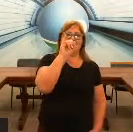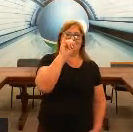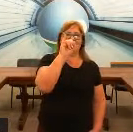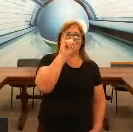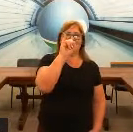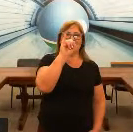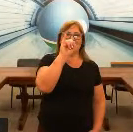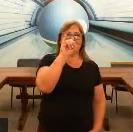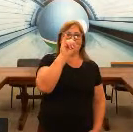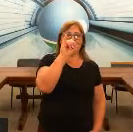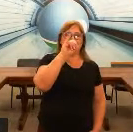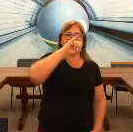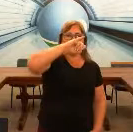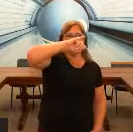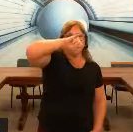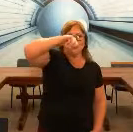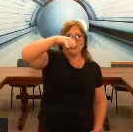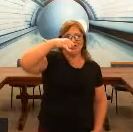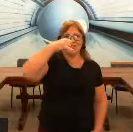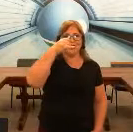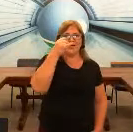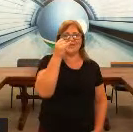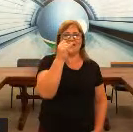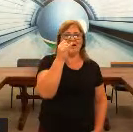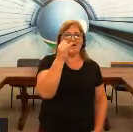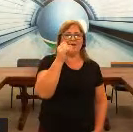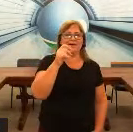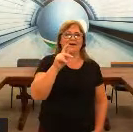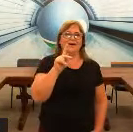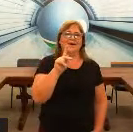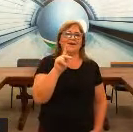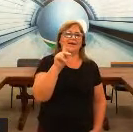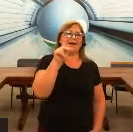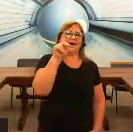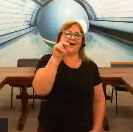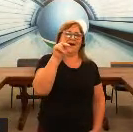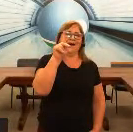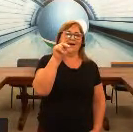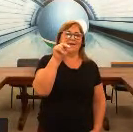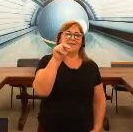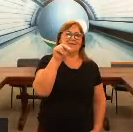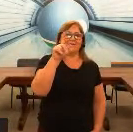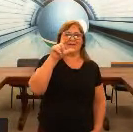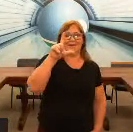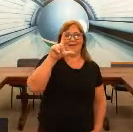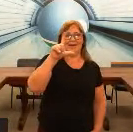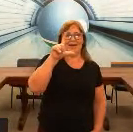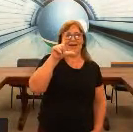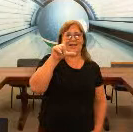I J J K L